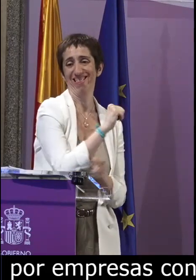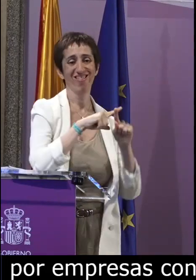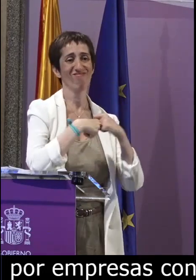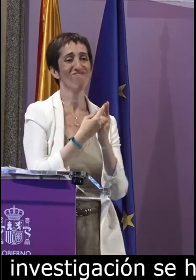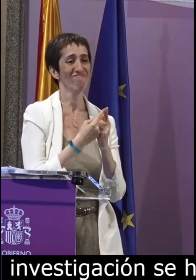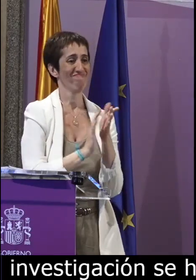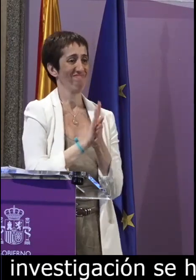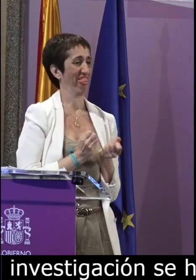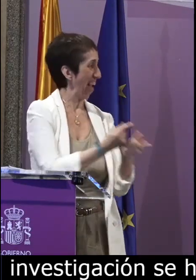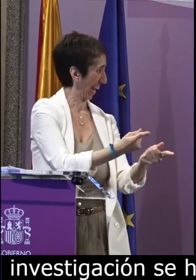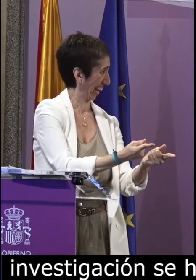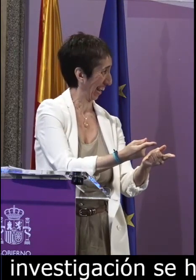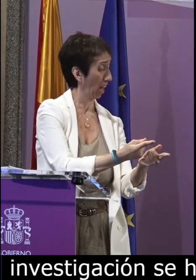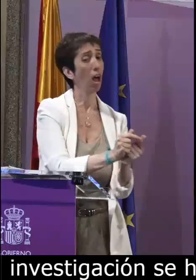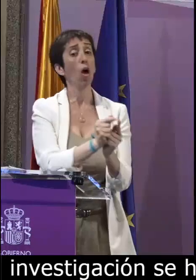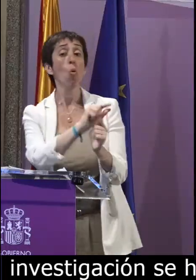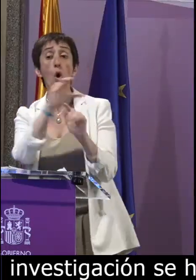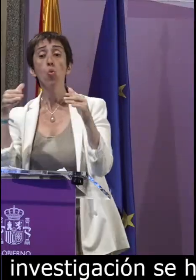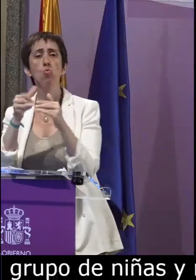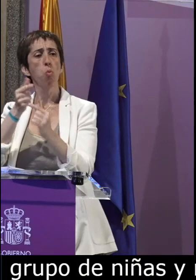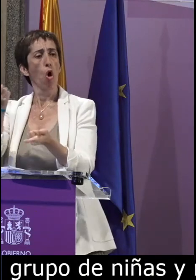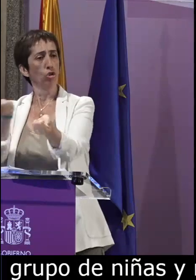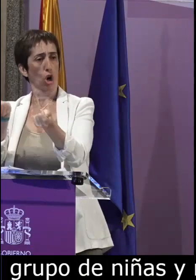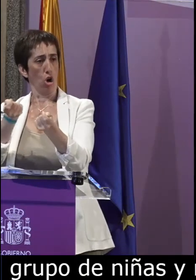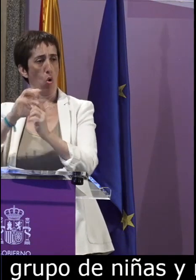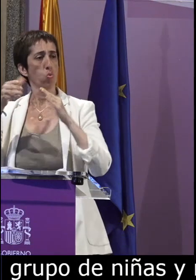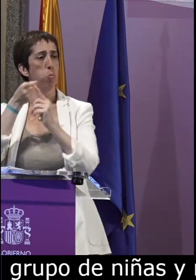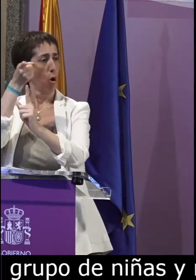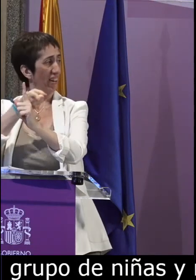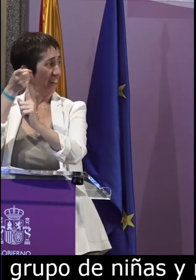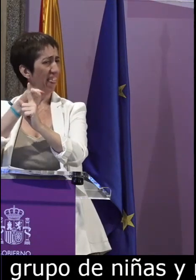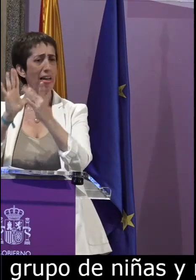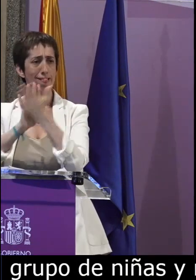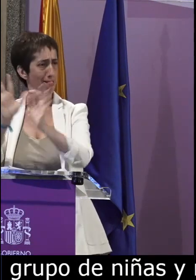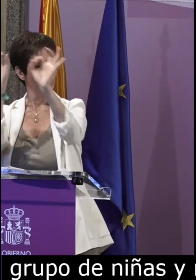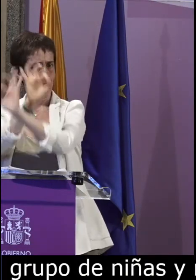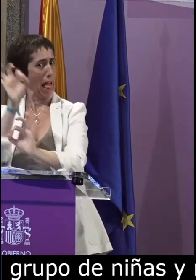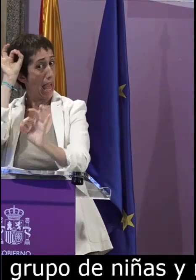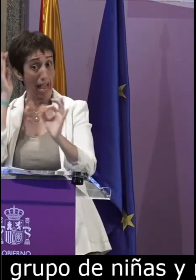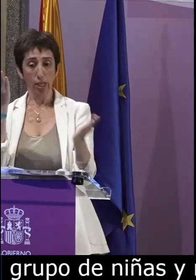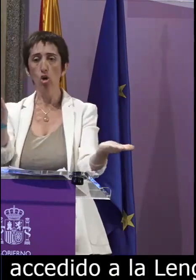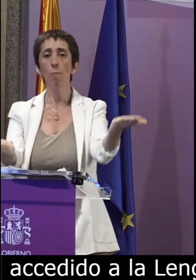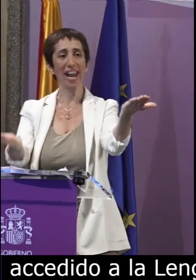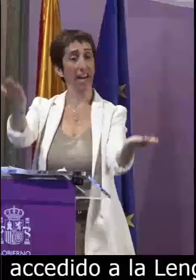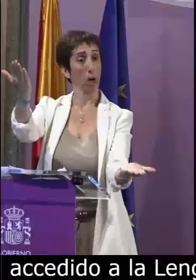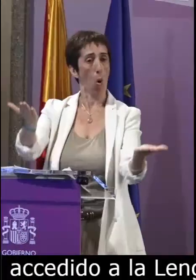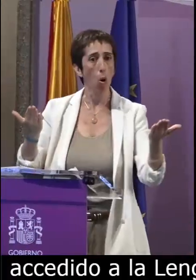de niñas y niños implantados que han accedido a la lengua de signos antes de ser implantados y otro grupo de control de referencia